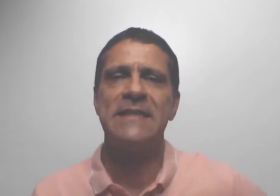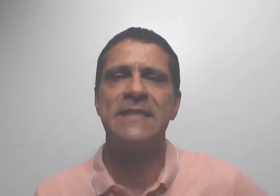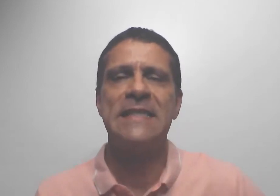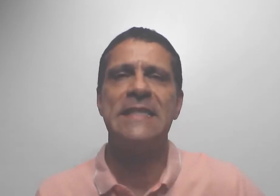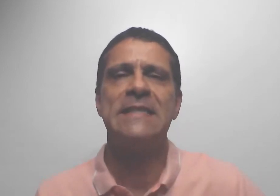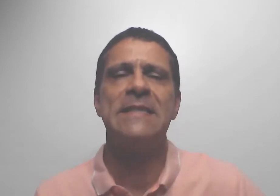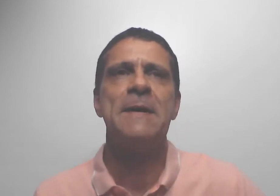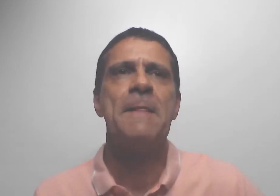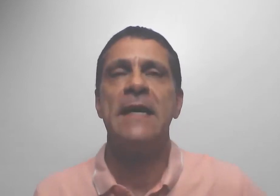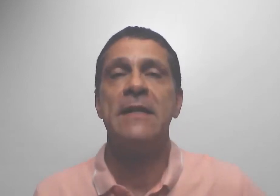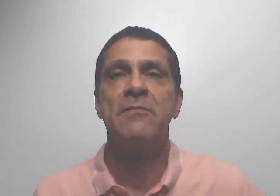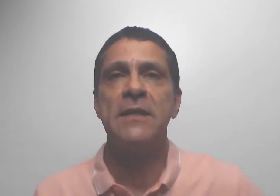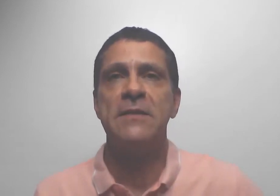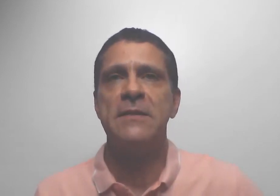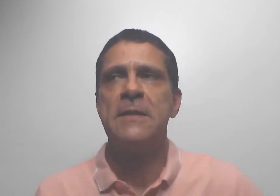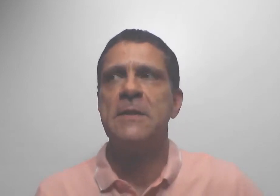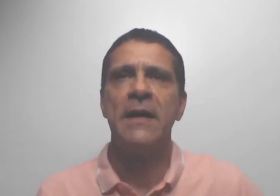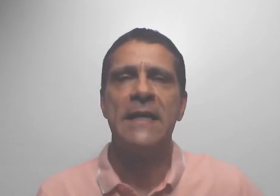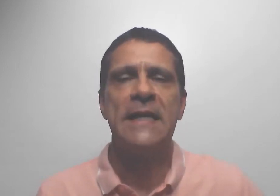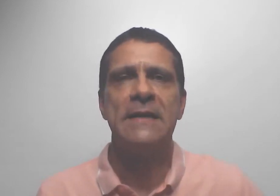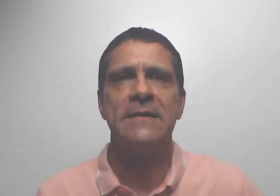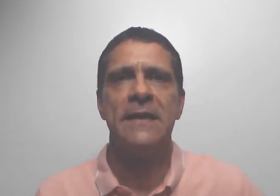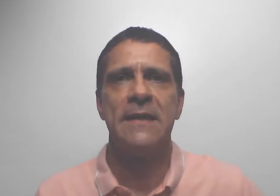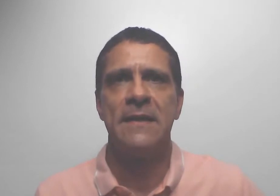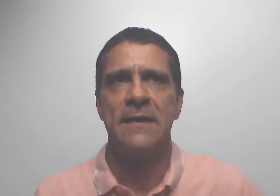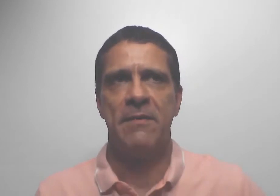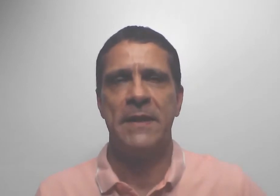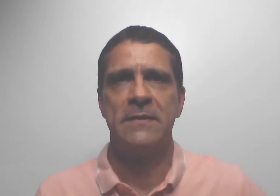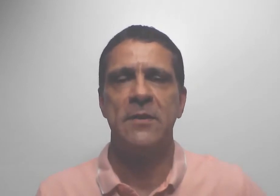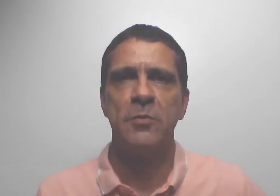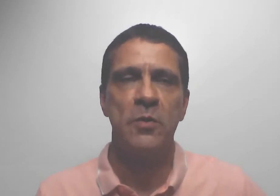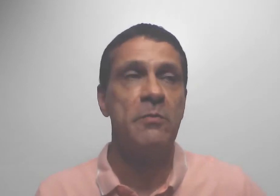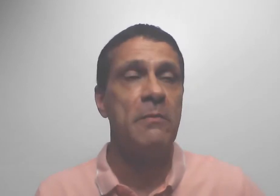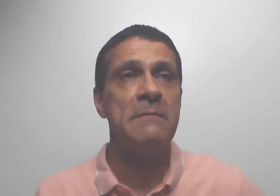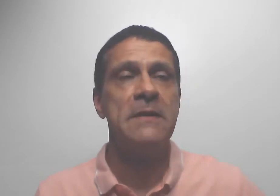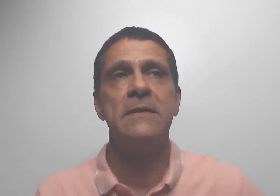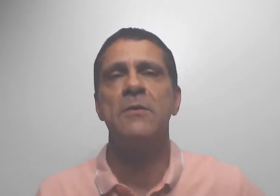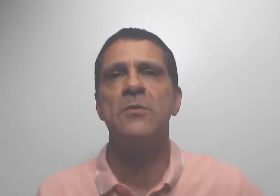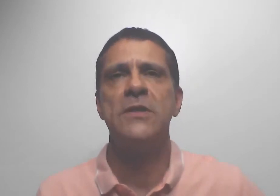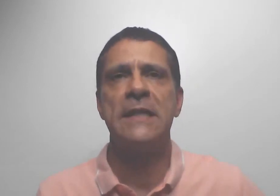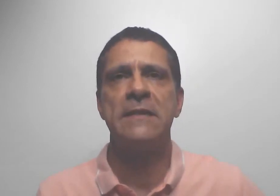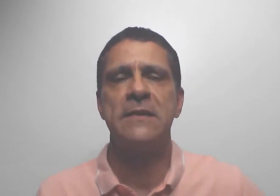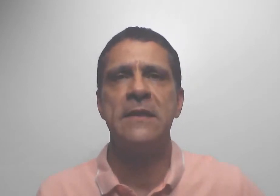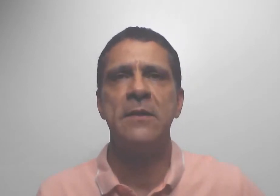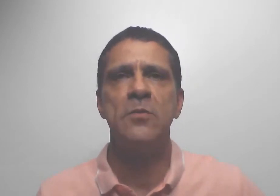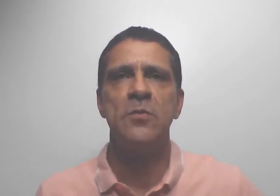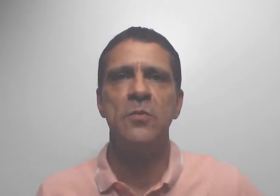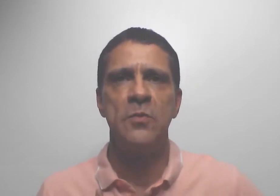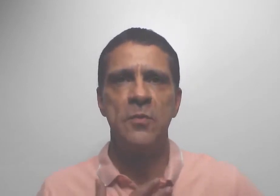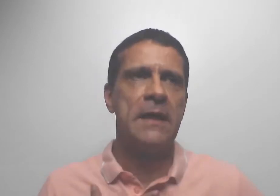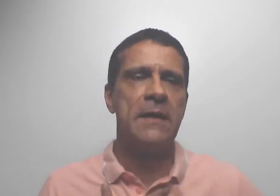assistidas. E certa vez, uma criança estava passando por um problema de saúde. Ela tinha uma